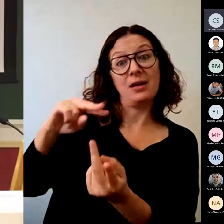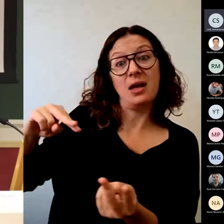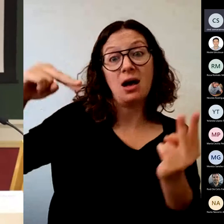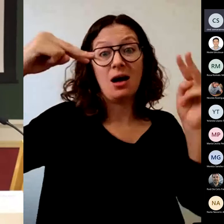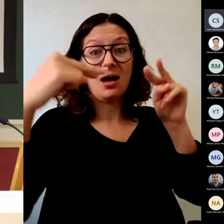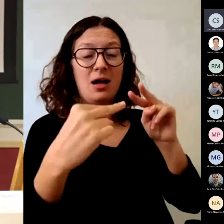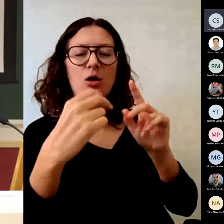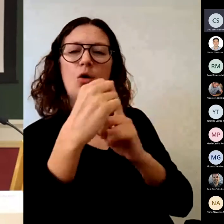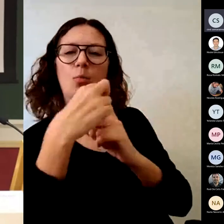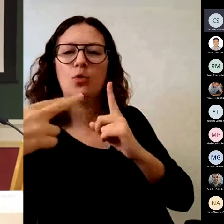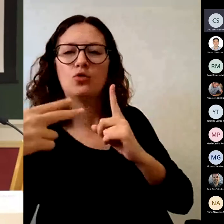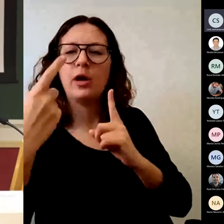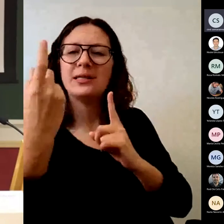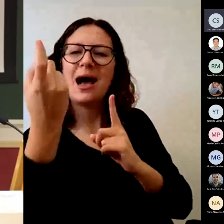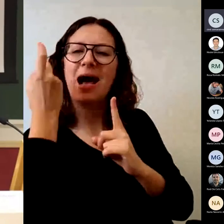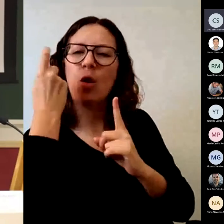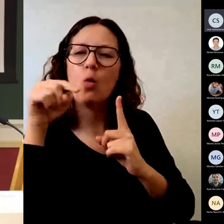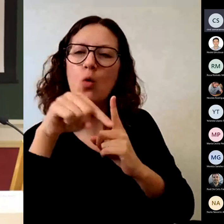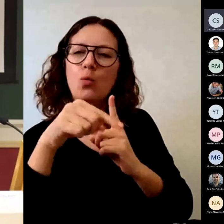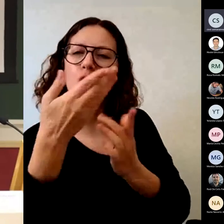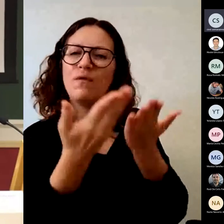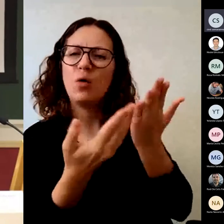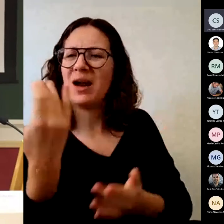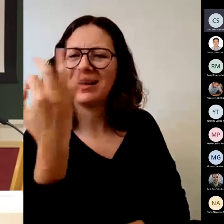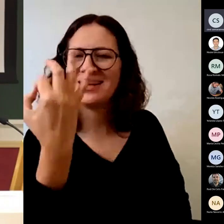es ayudarle.